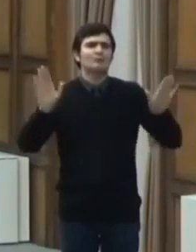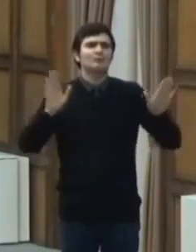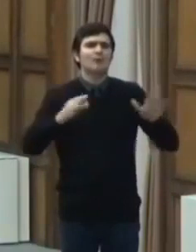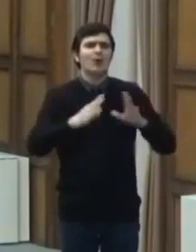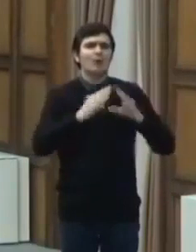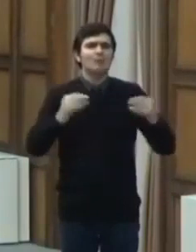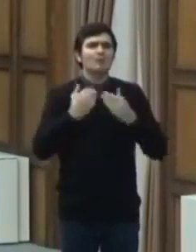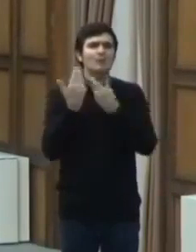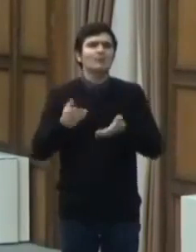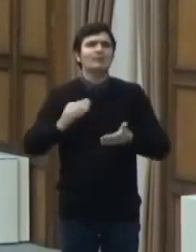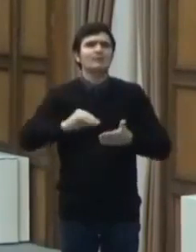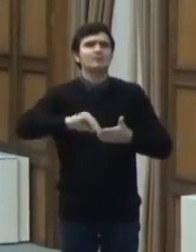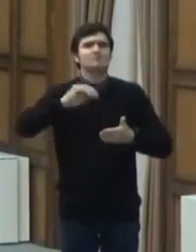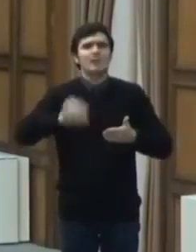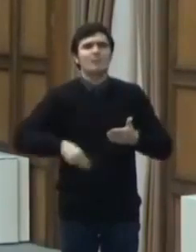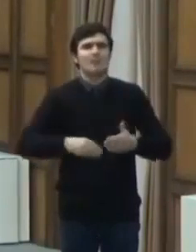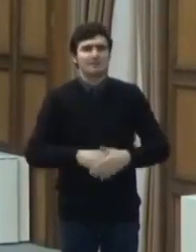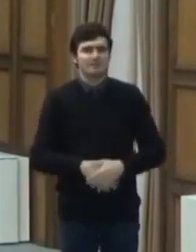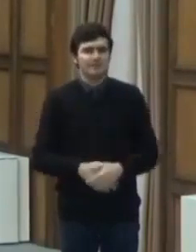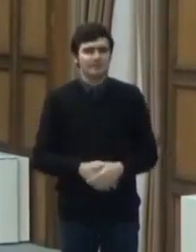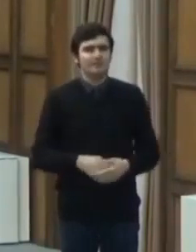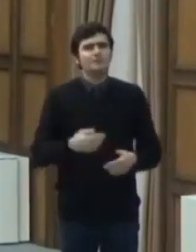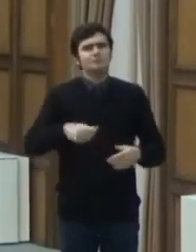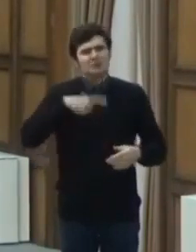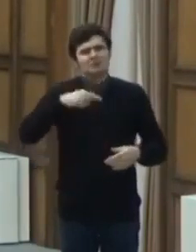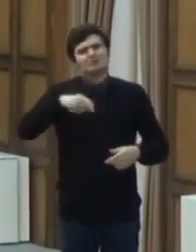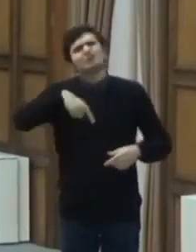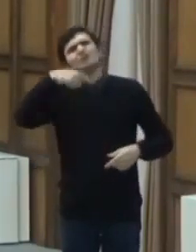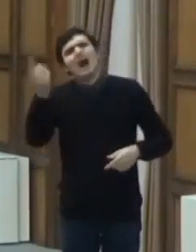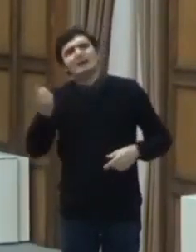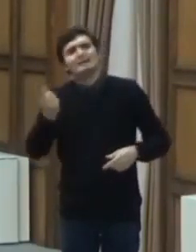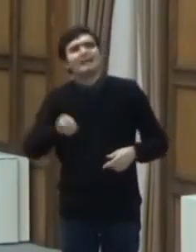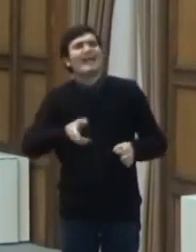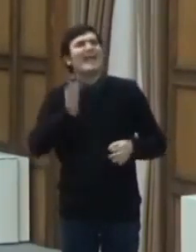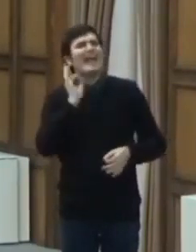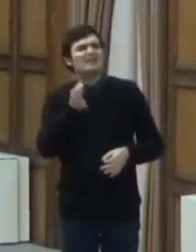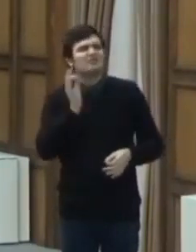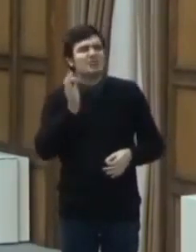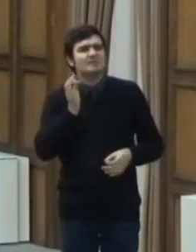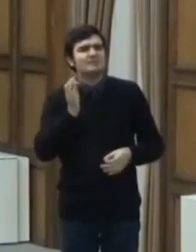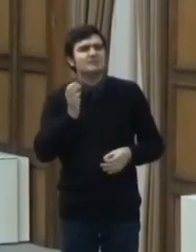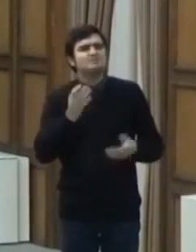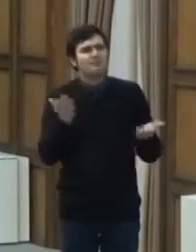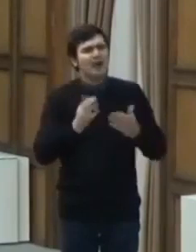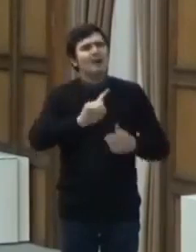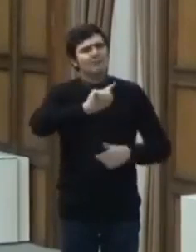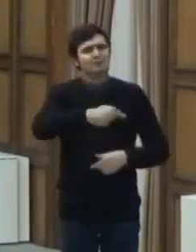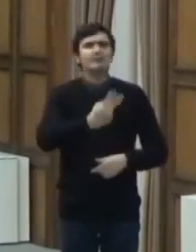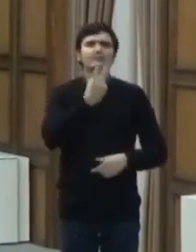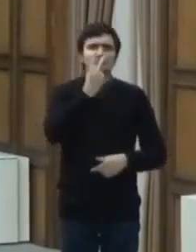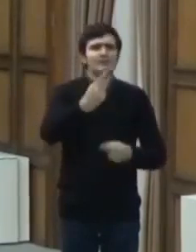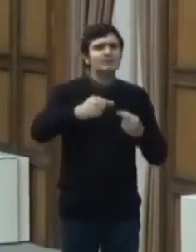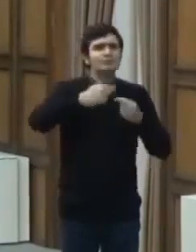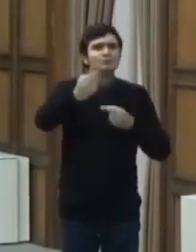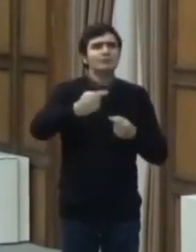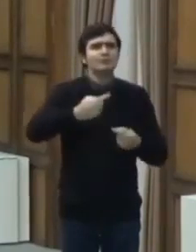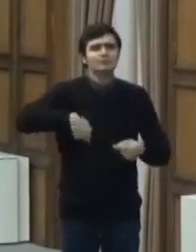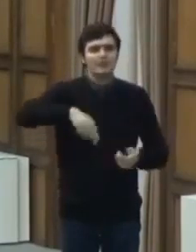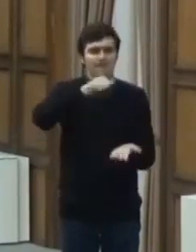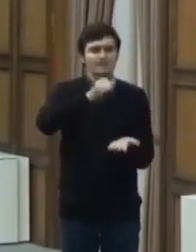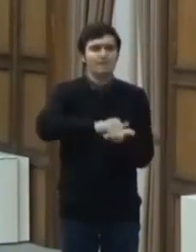statul de destinație. Mai sunt și alte excepții care se vor vedea la publicarea